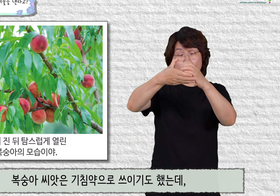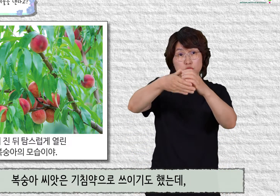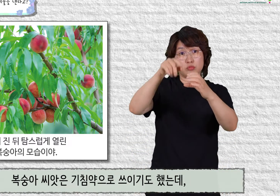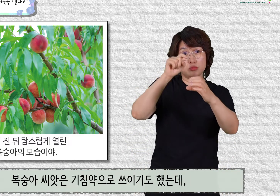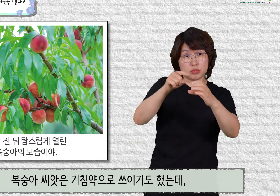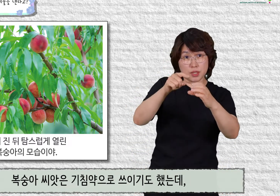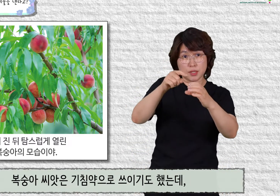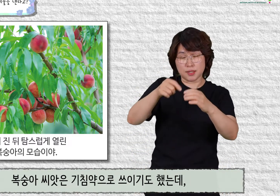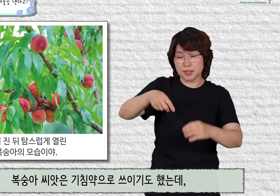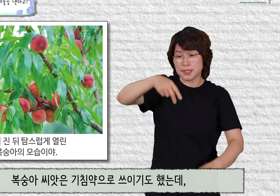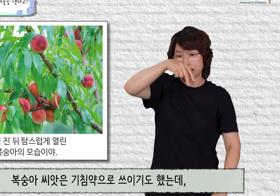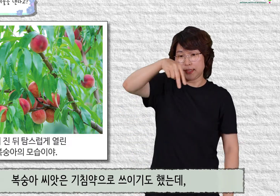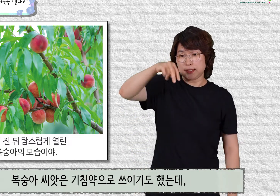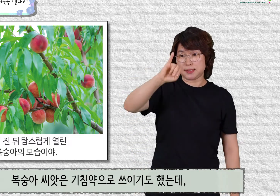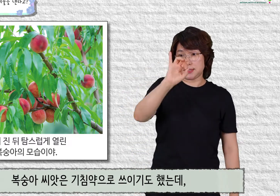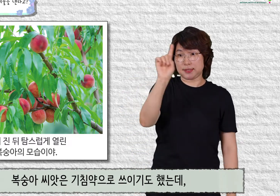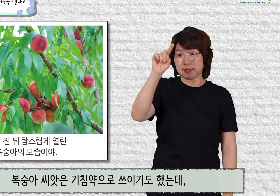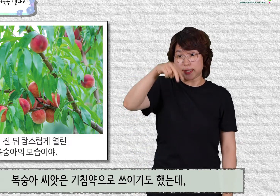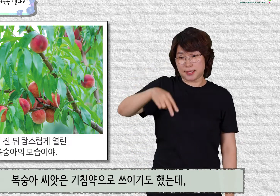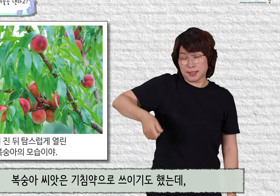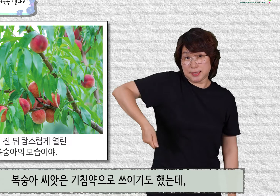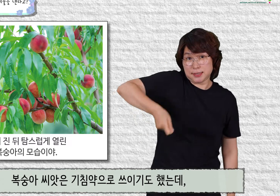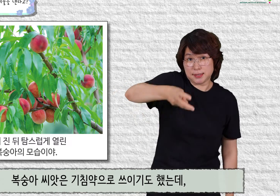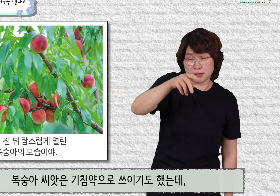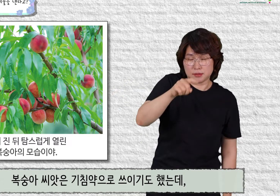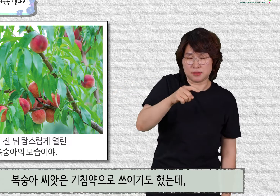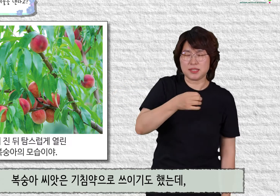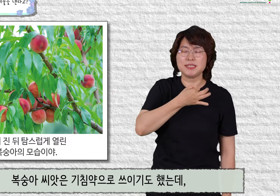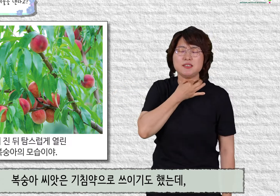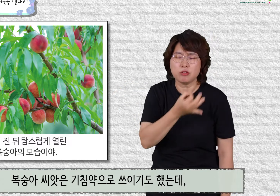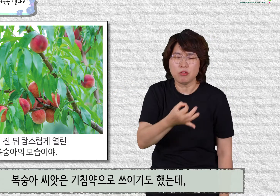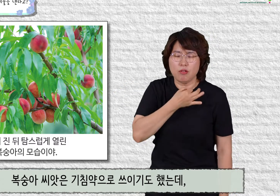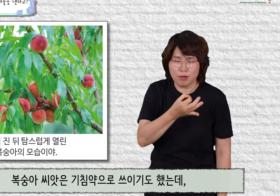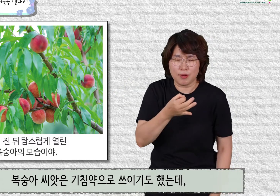복숭아 씨앗은 기침약으로 쓰이기도 했는데,